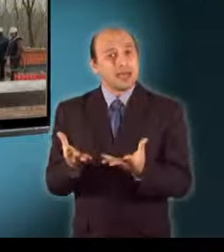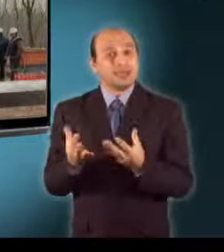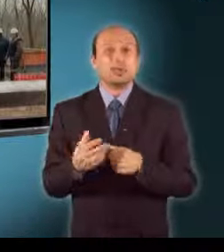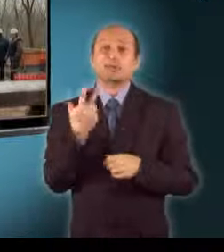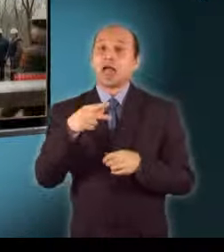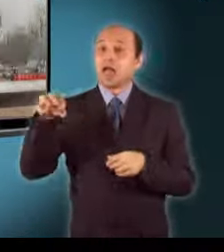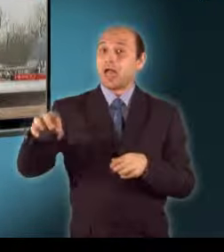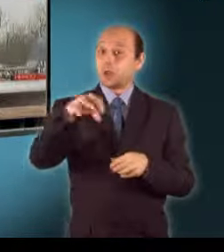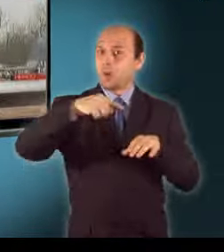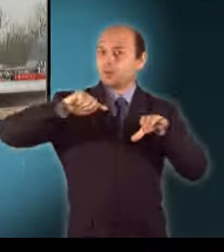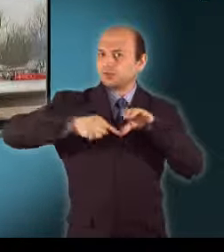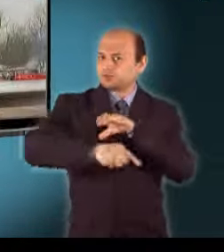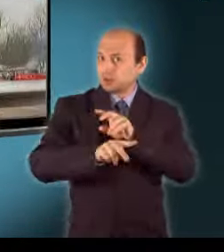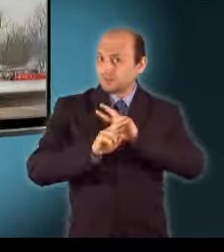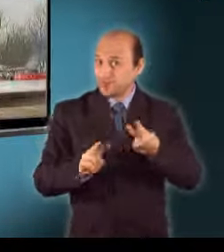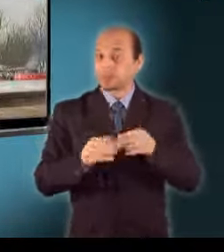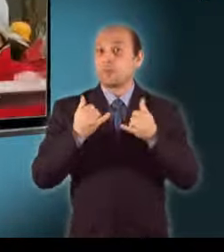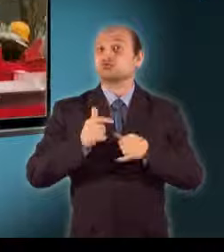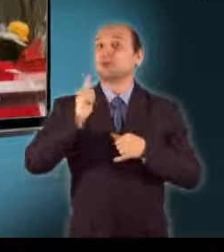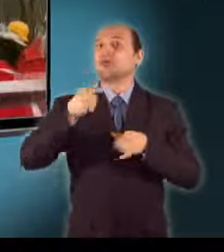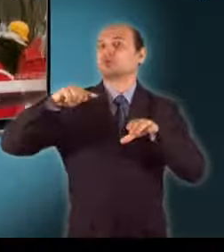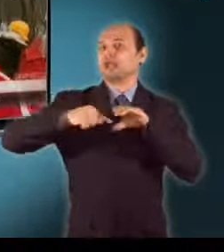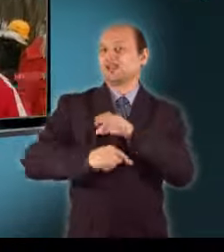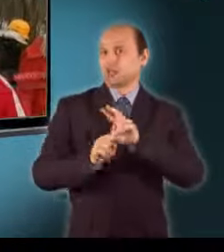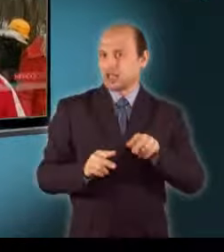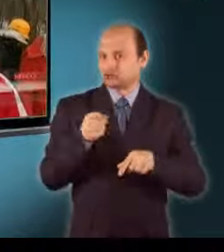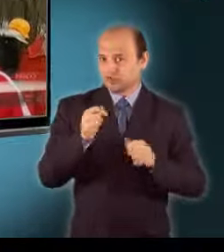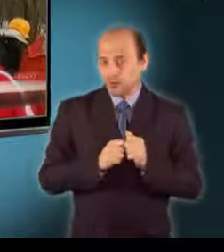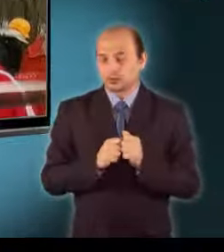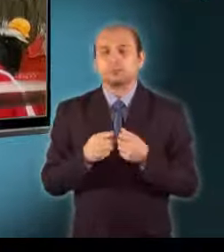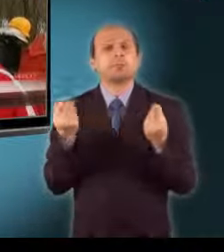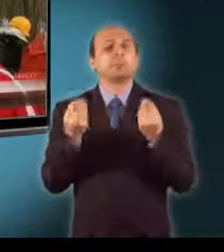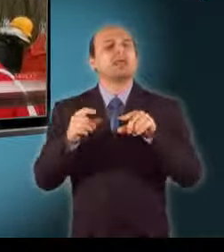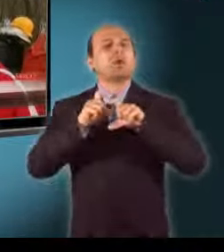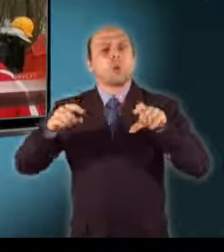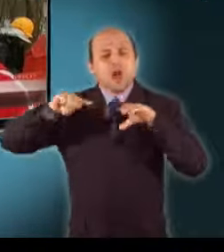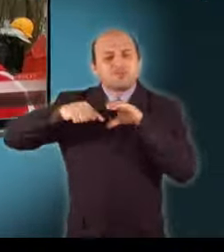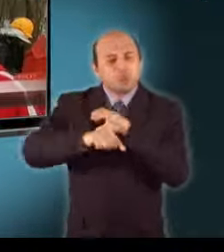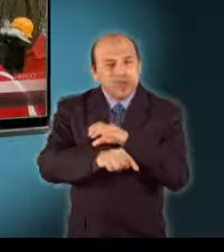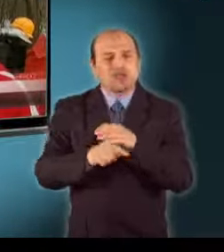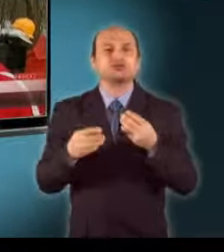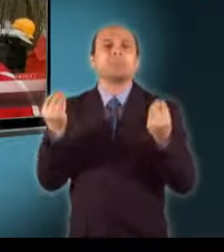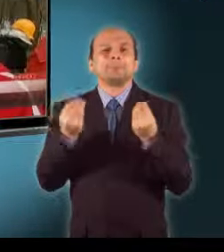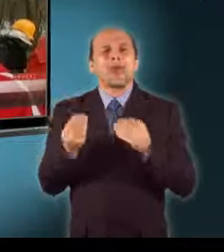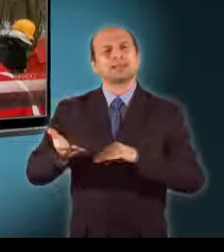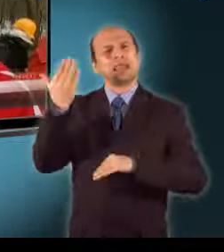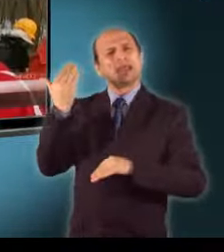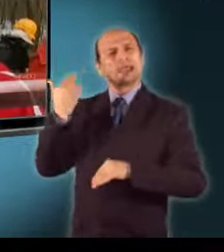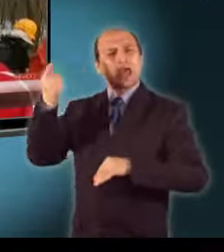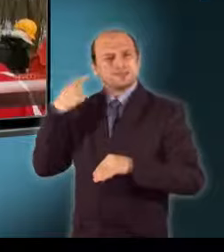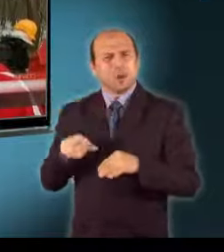fúrást végeznek. Most a másodiknál tartanak. Az elsődleges célja az, hogy a régi uránbányászat idejében elkészült